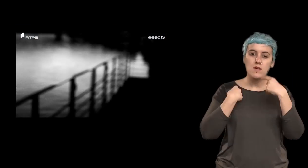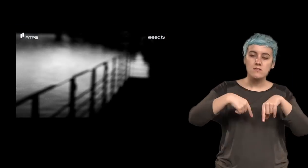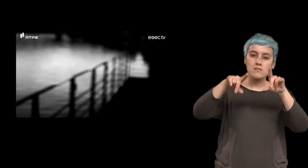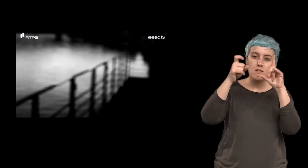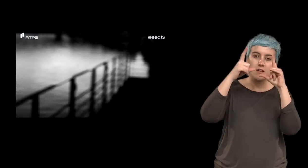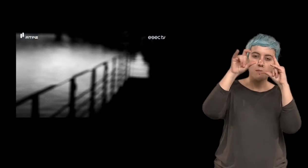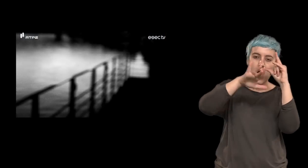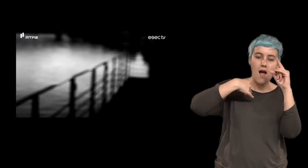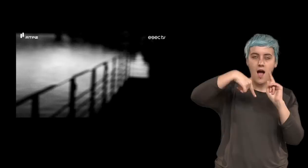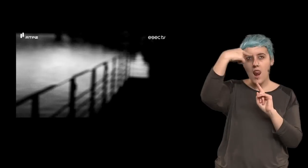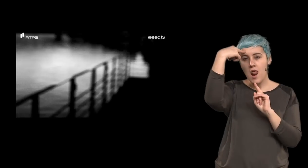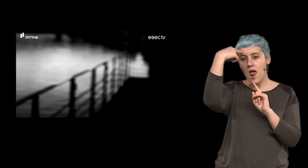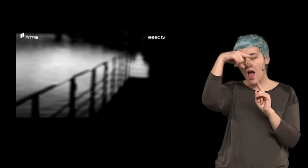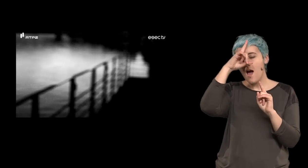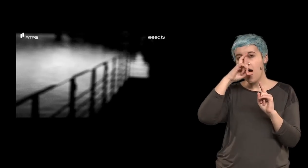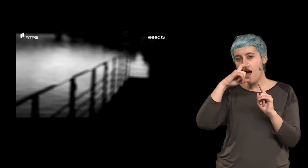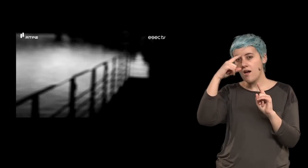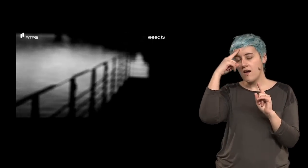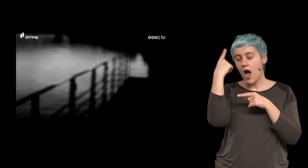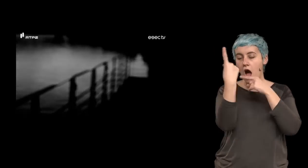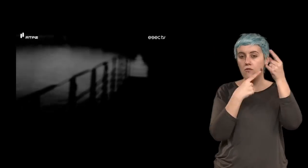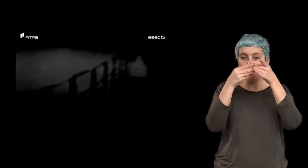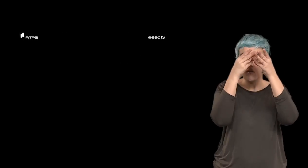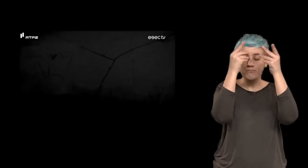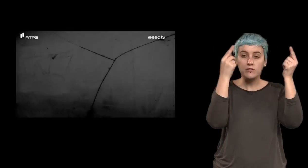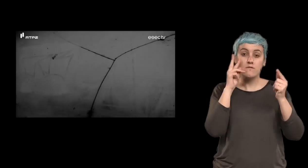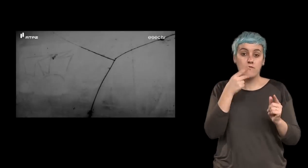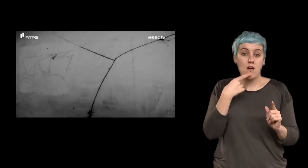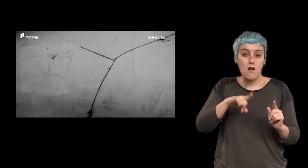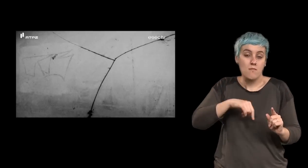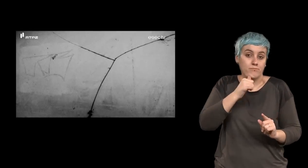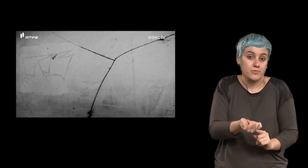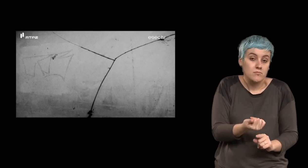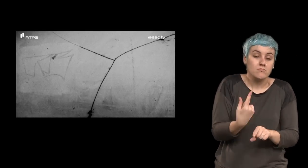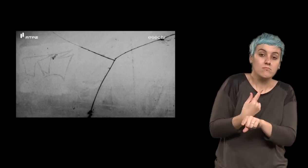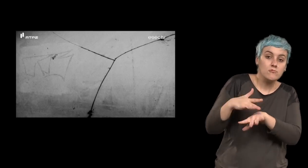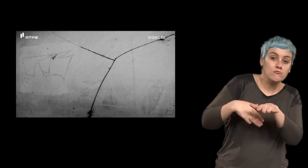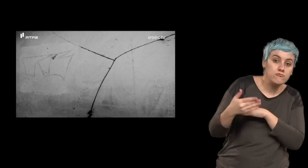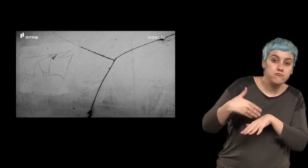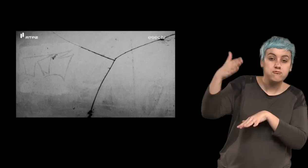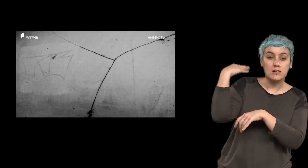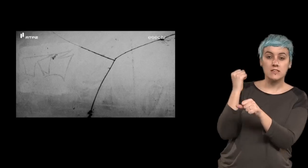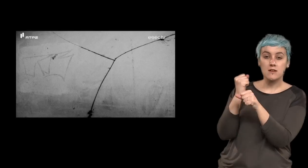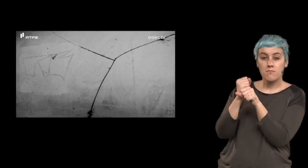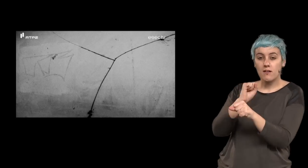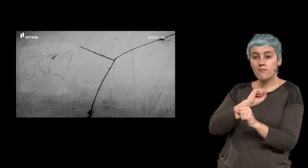que guardo há muito tempo, nas imagens que não revejo, naquilo que fiz no início do meu trabalho